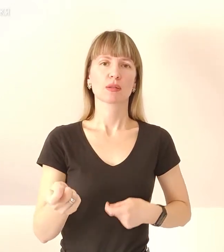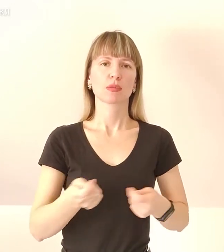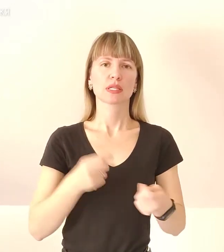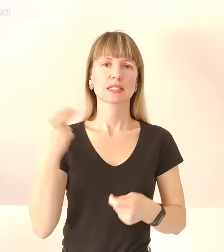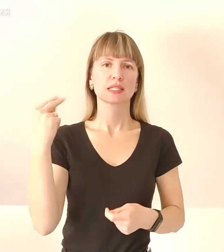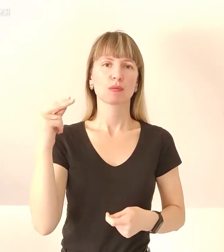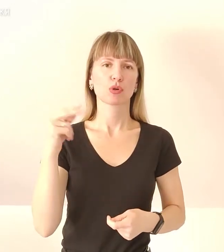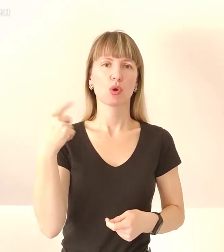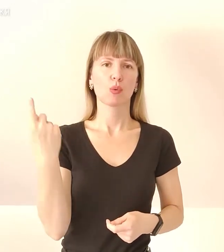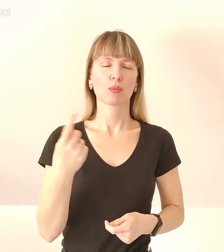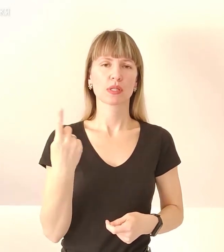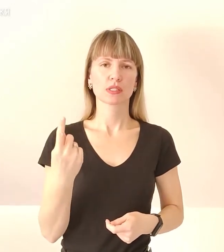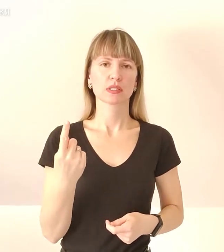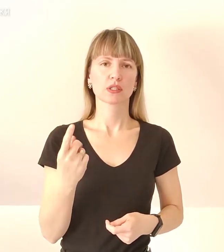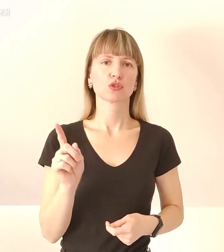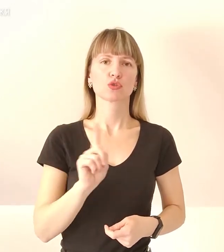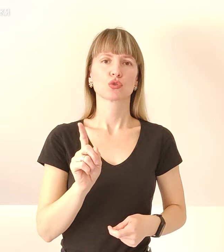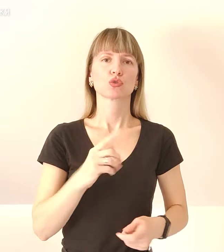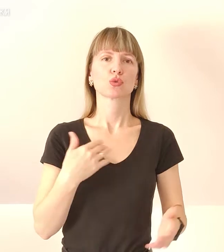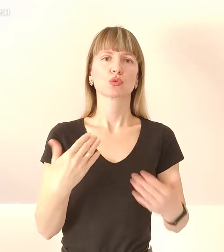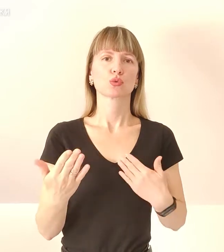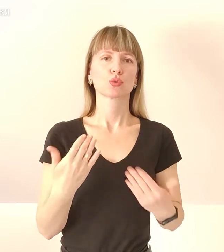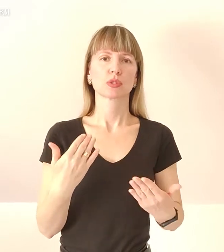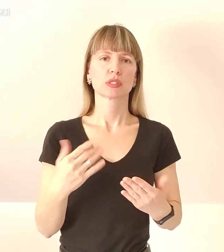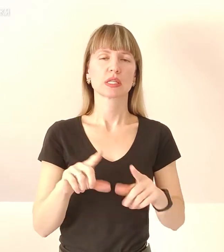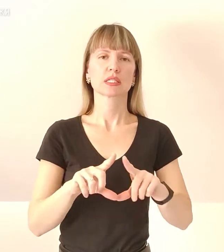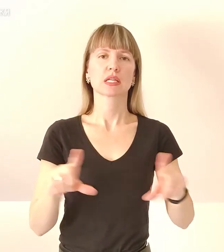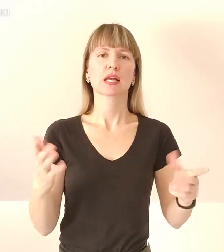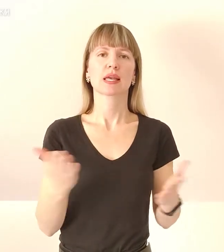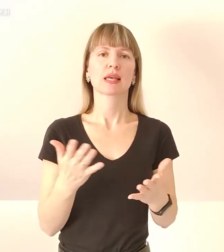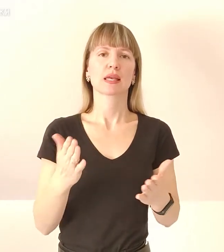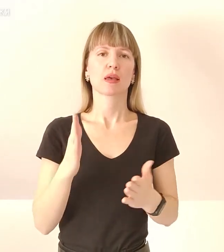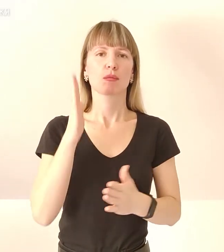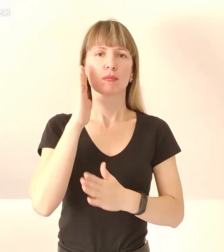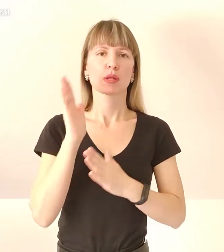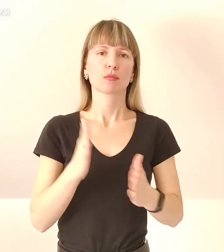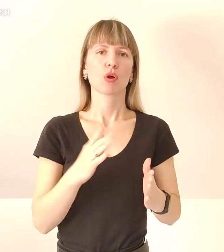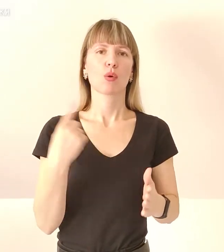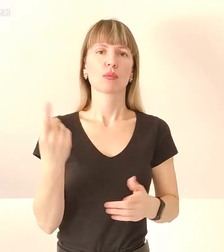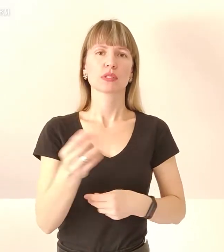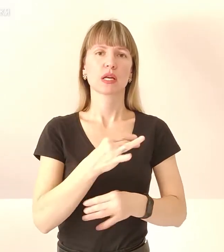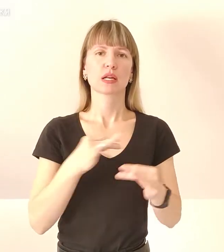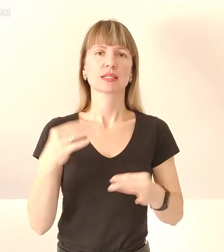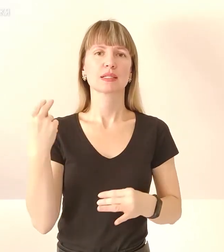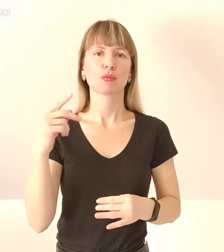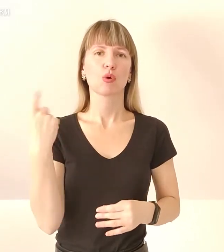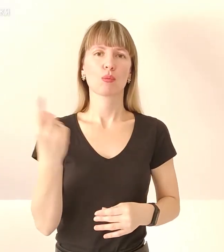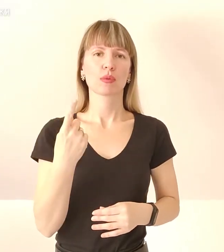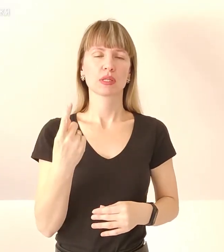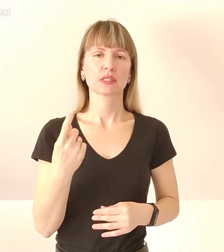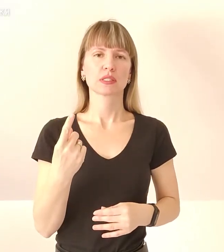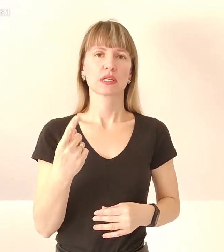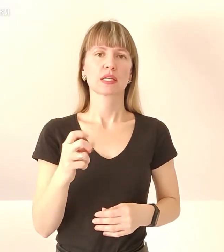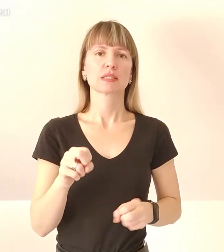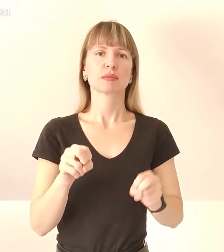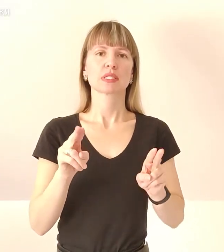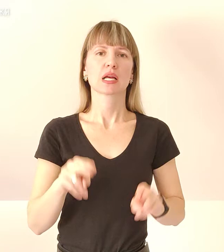Запорізької області. Що стосується закладів, які підпорядковані обласній раді Запорізької області, а саме спеціальні школи,